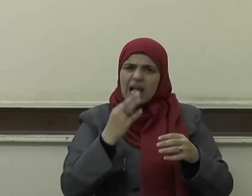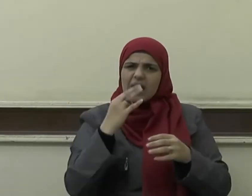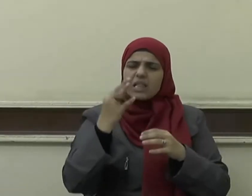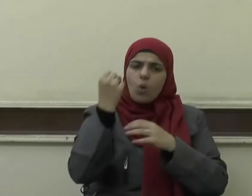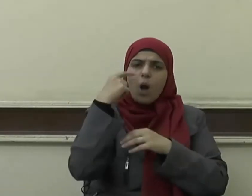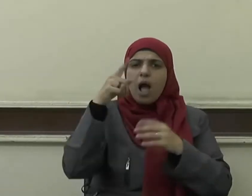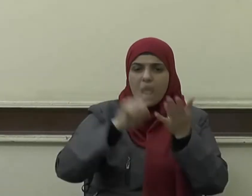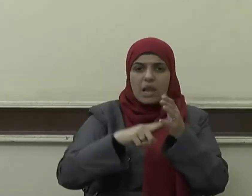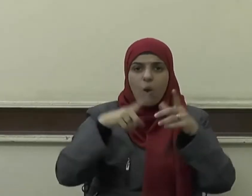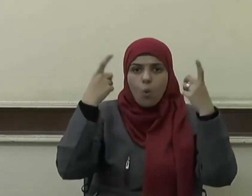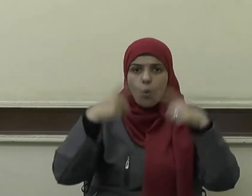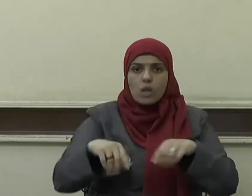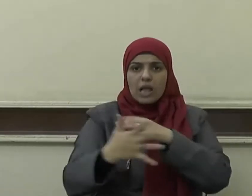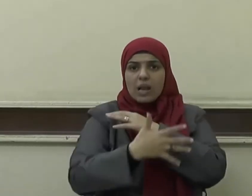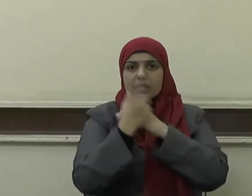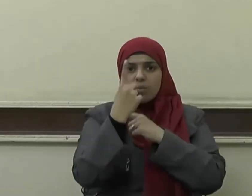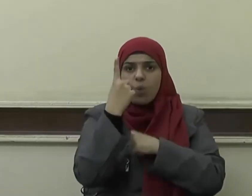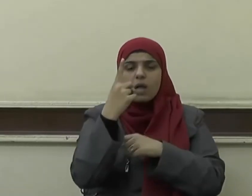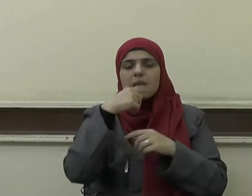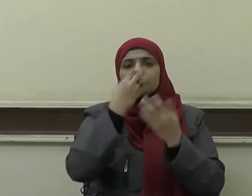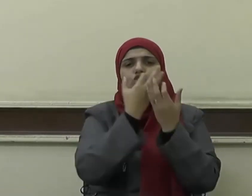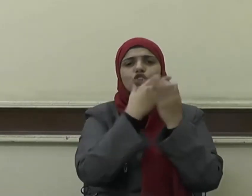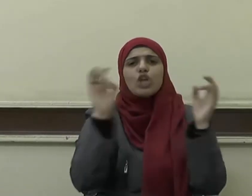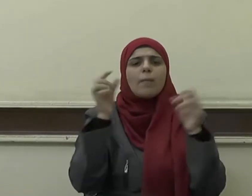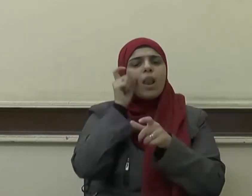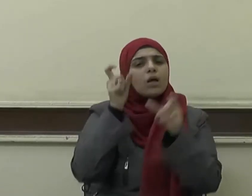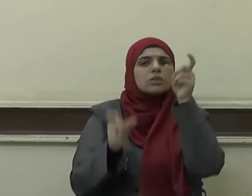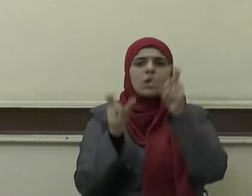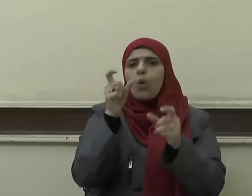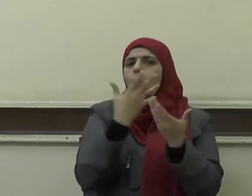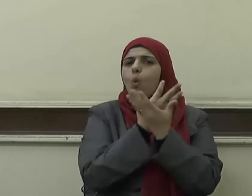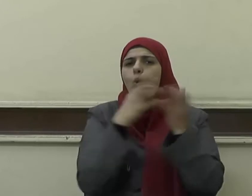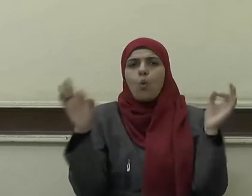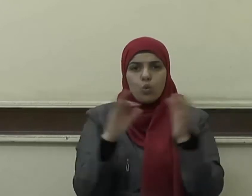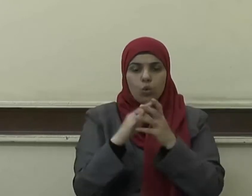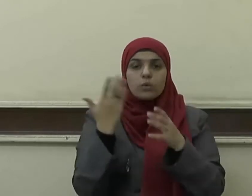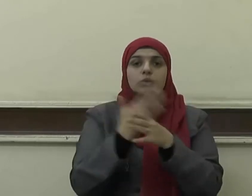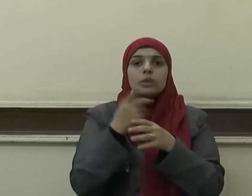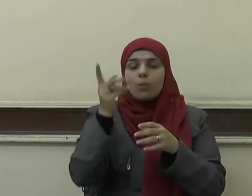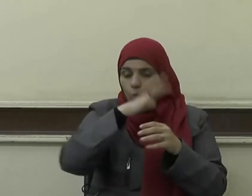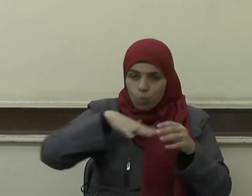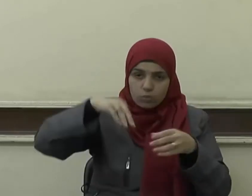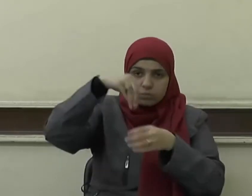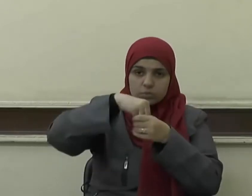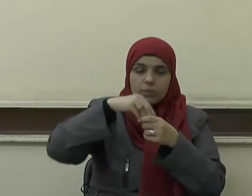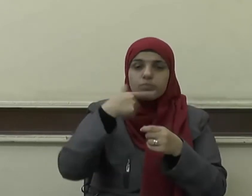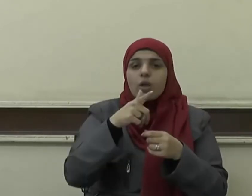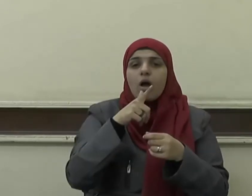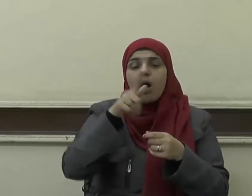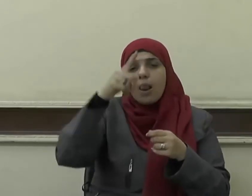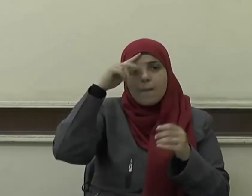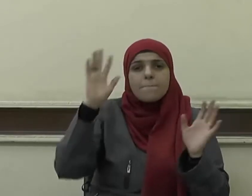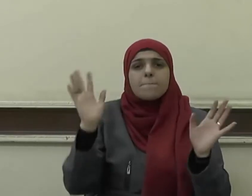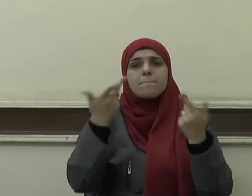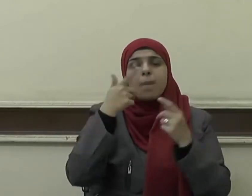المواطنين ويسعهم قال ما التزم كل منهم واجباته ومسؤولياته